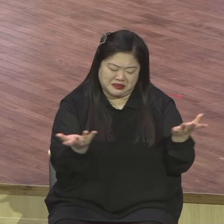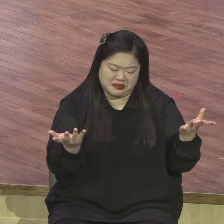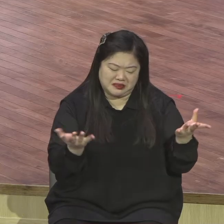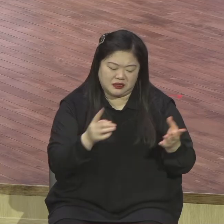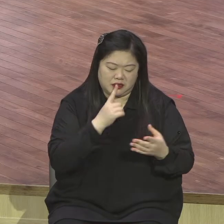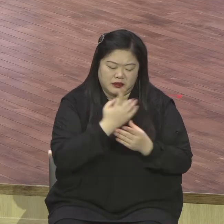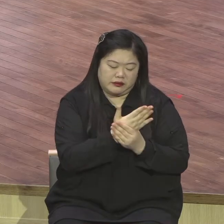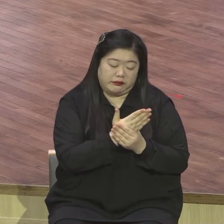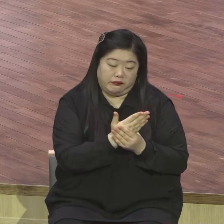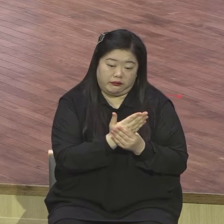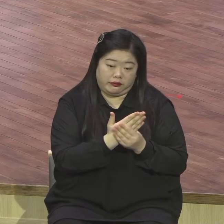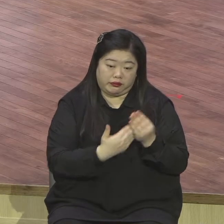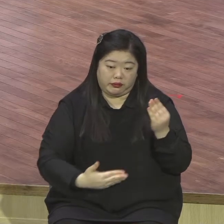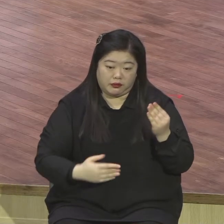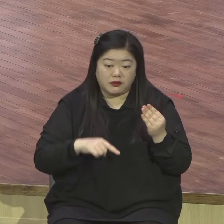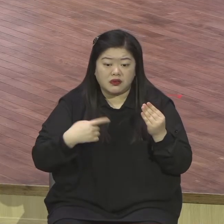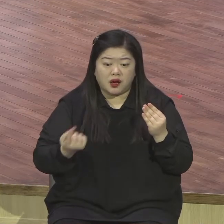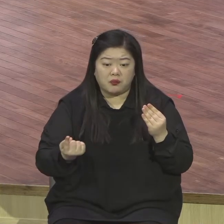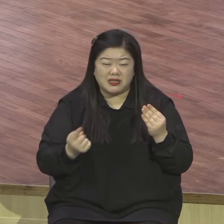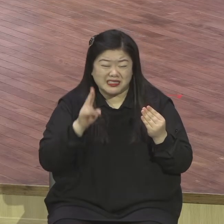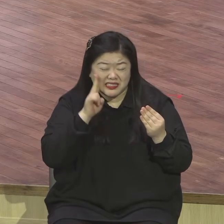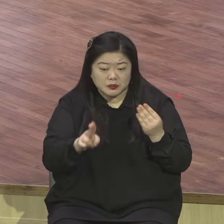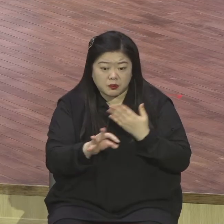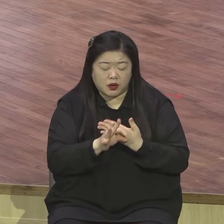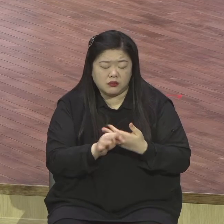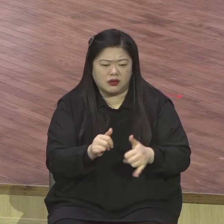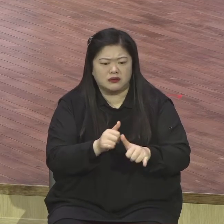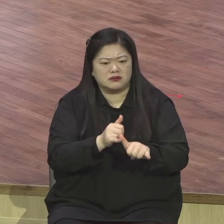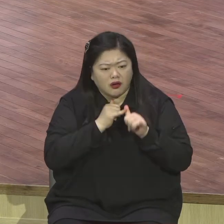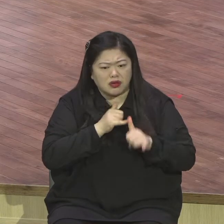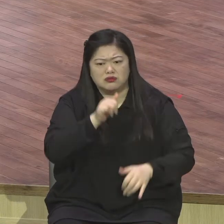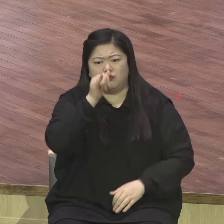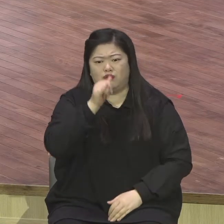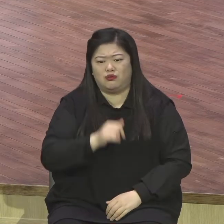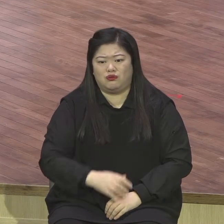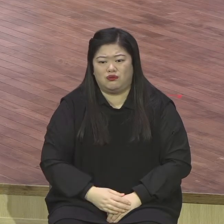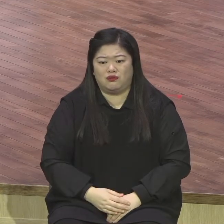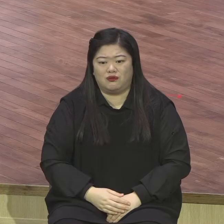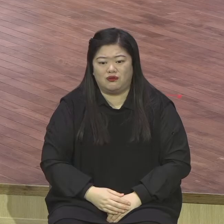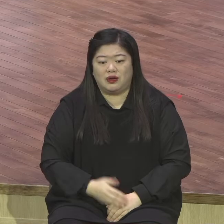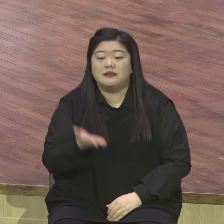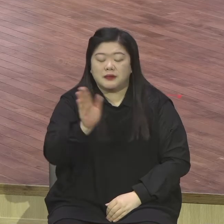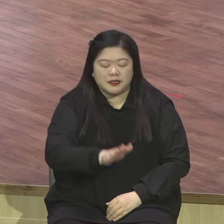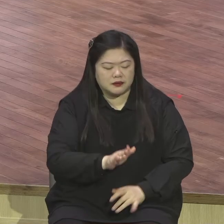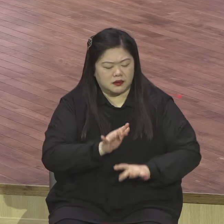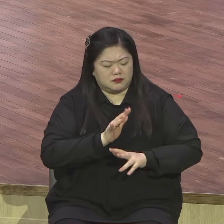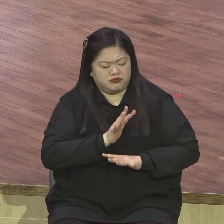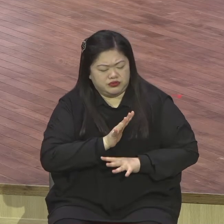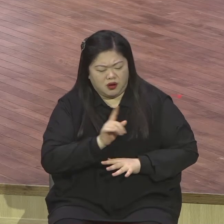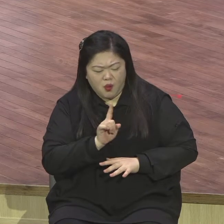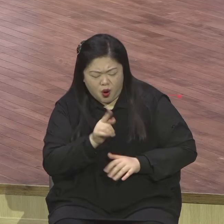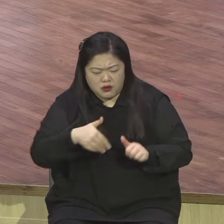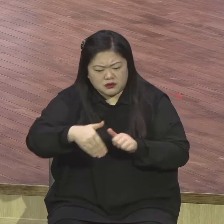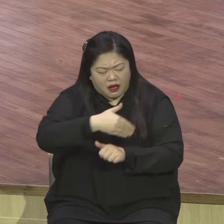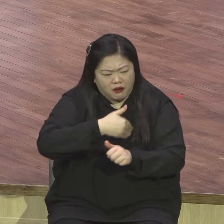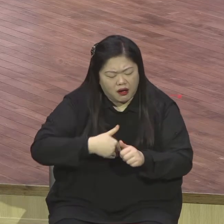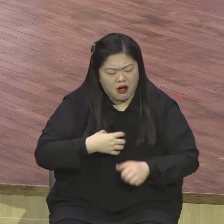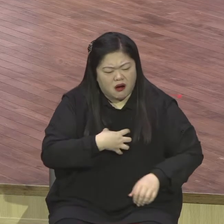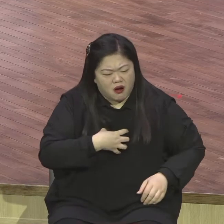닥친 현실 문제에 대한 두려움 앞으로 닥친 미래에 대한 두려움 등등 이걸 두려움 때문에